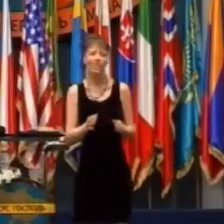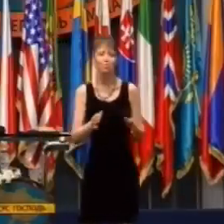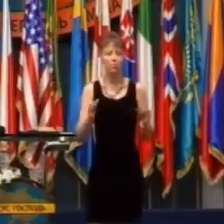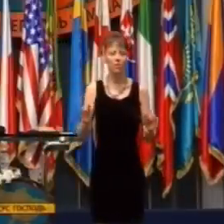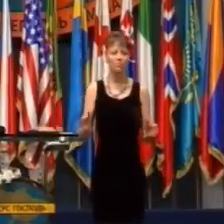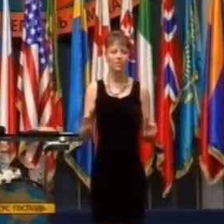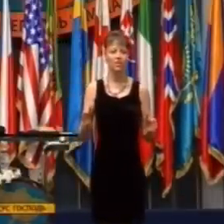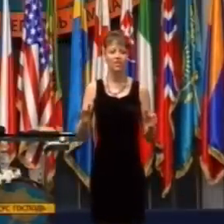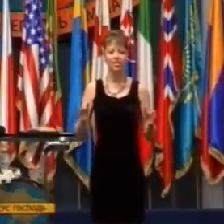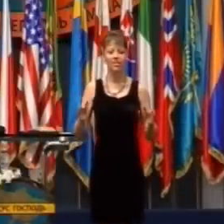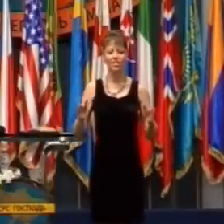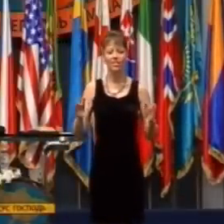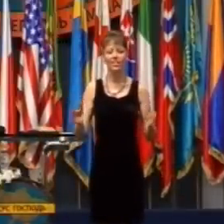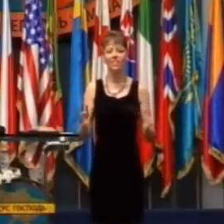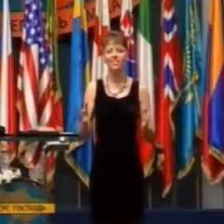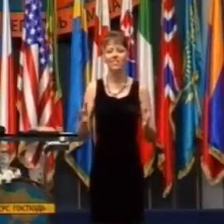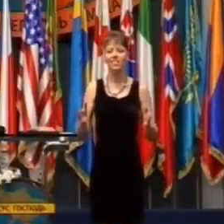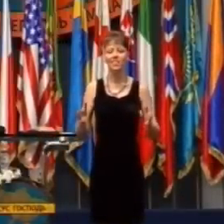nezavoláte